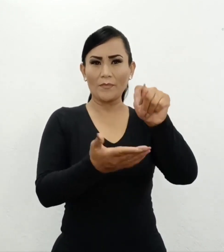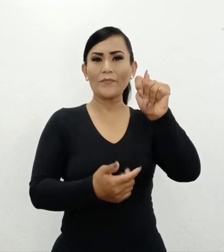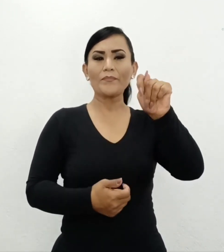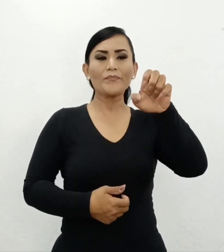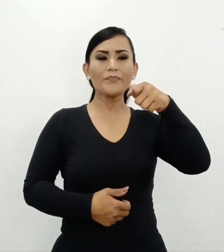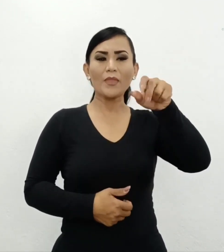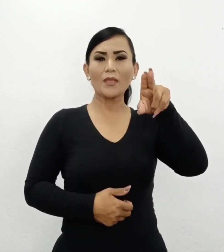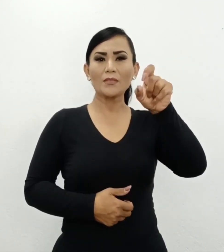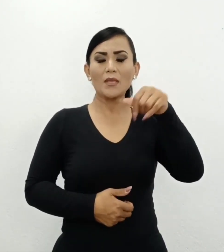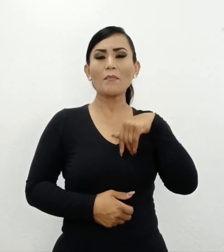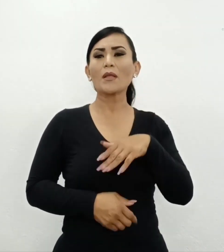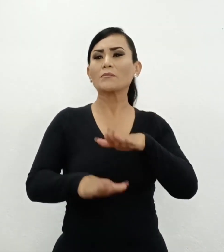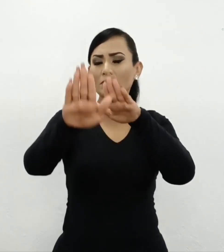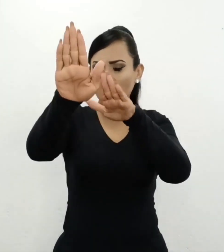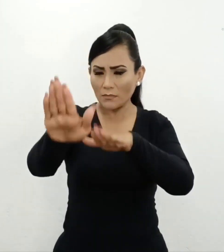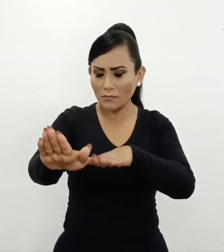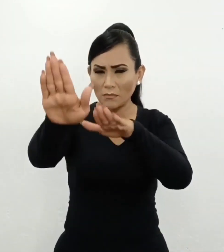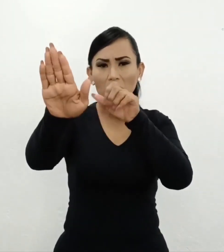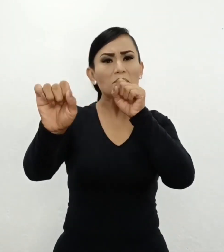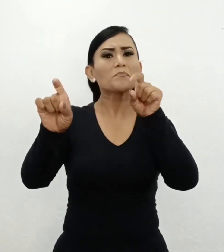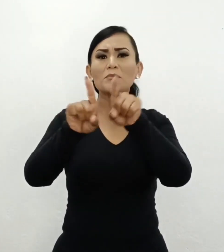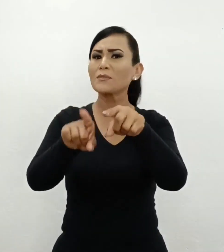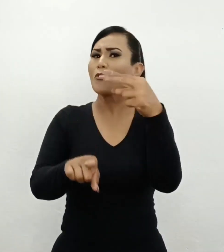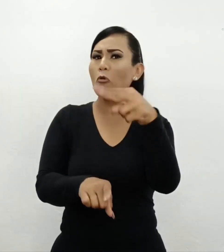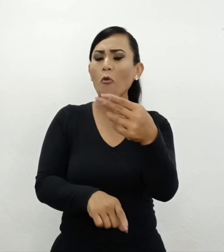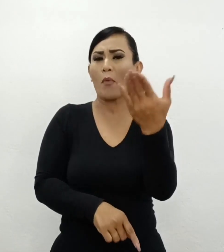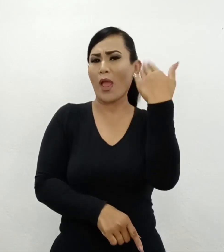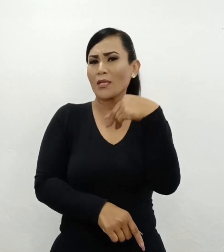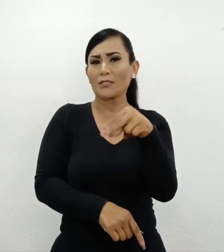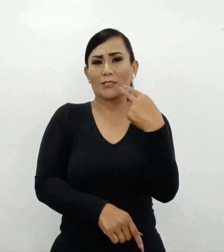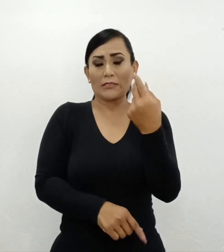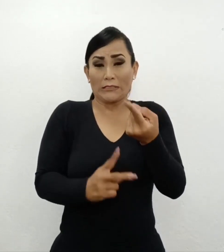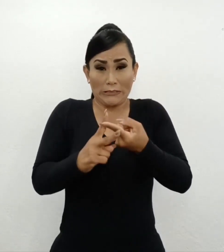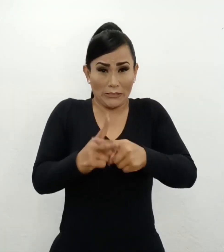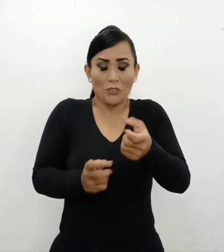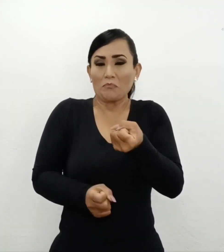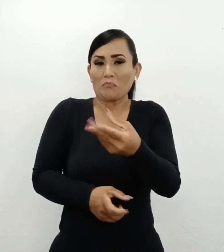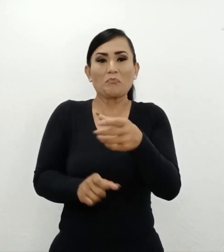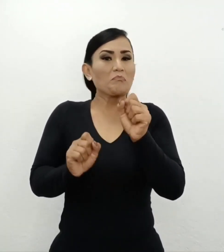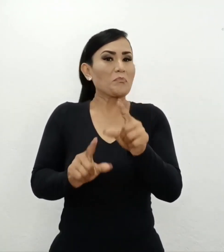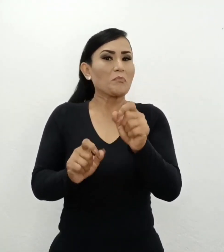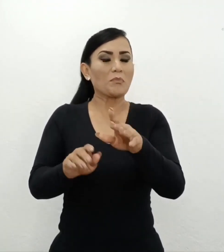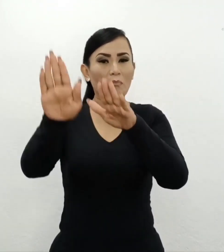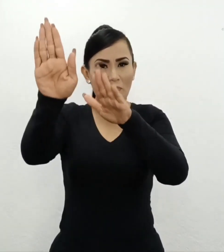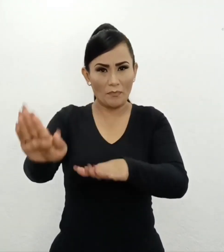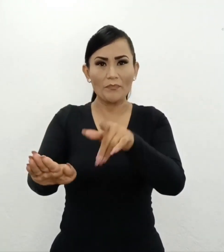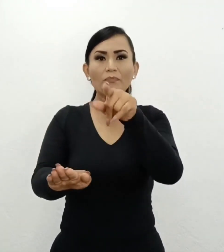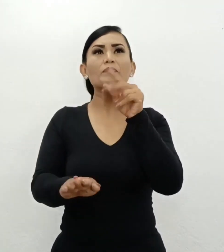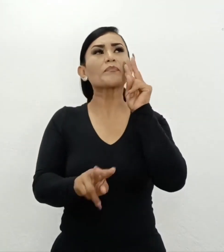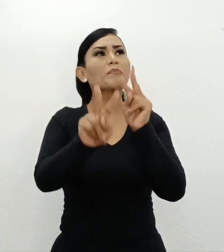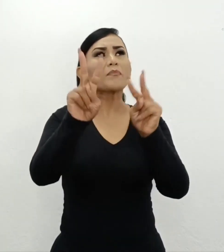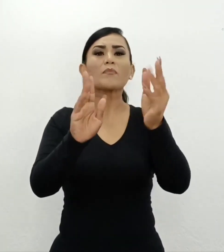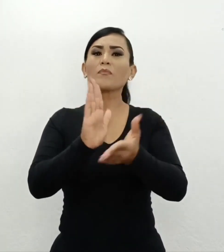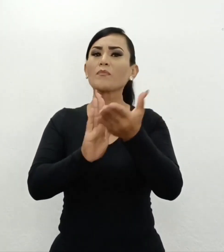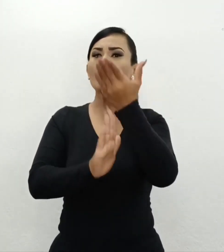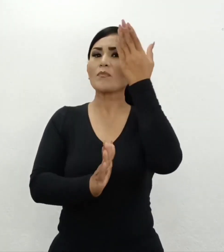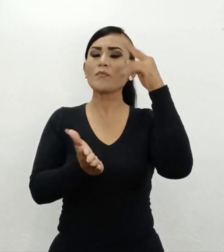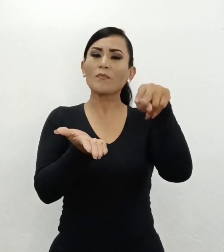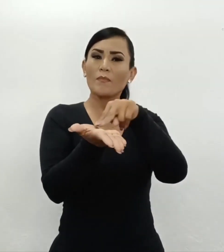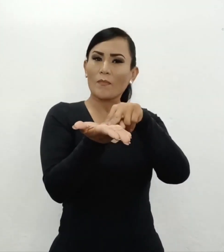asunción es venerada en tequisquiapan desde que el pueblo se llamaba santa maría de la asunción y las aguas calientes es